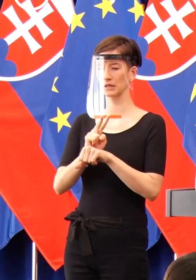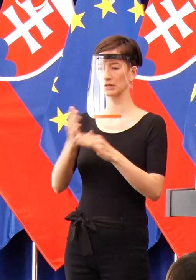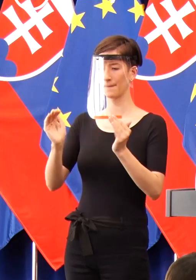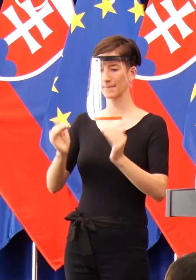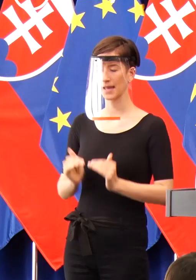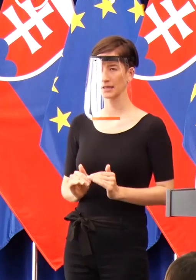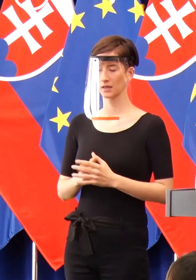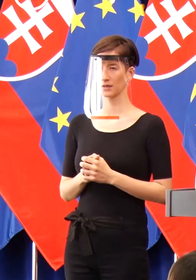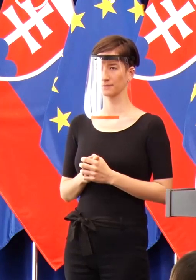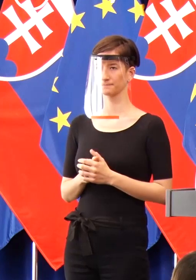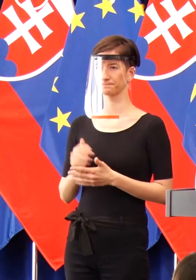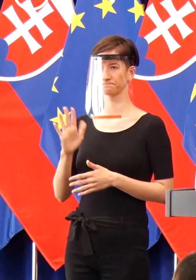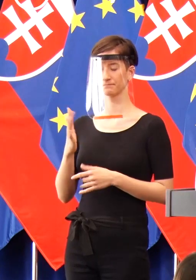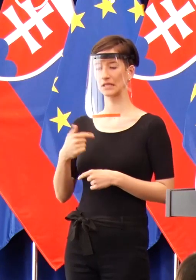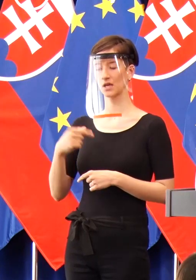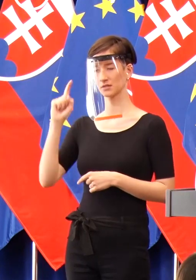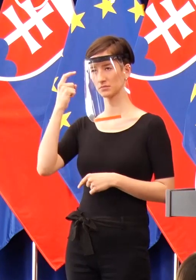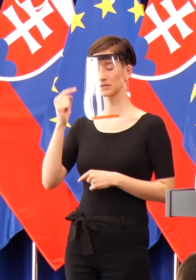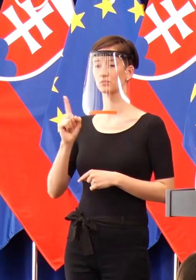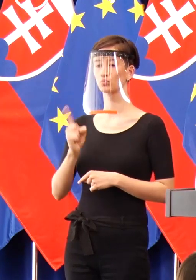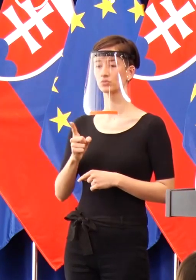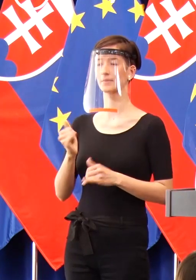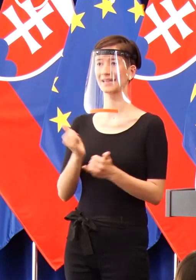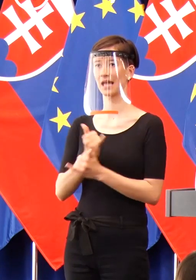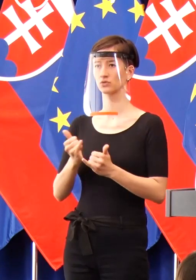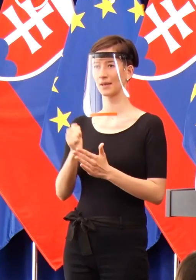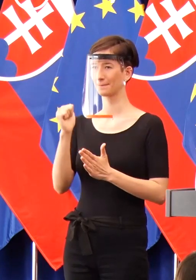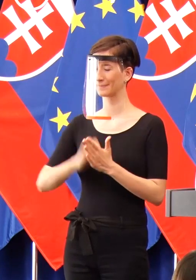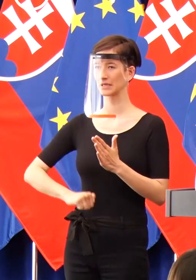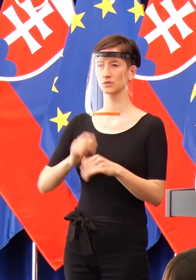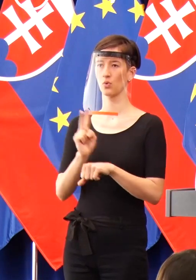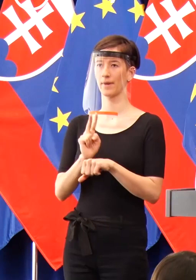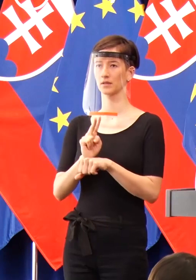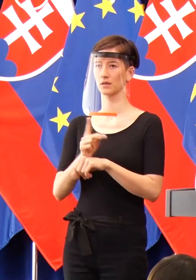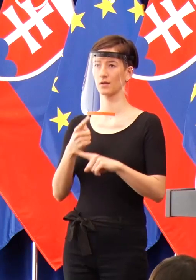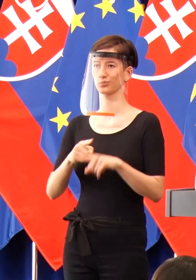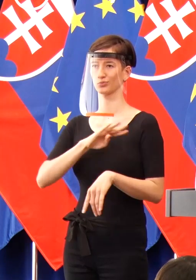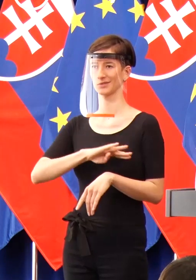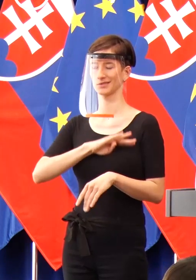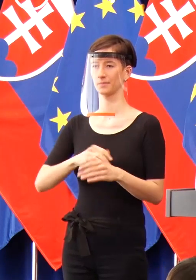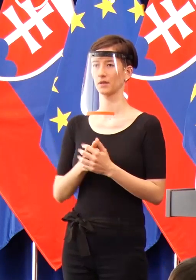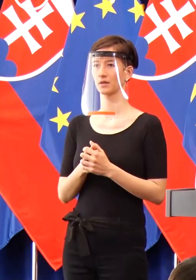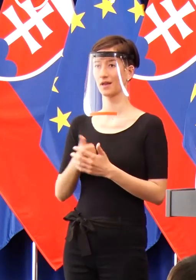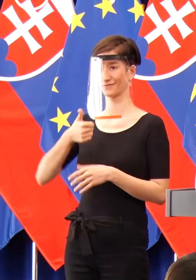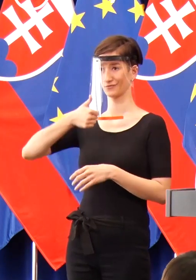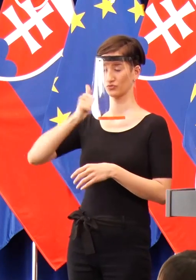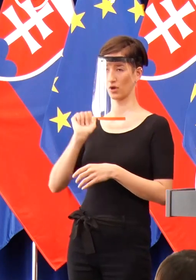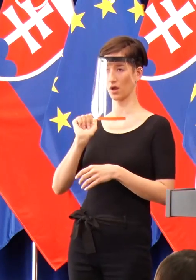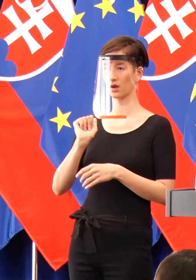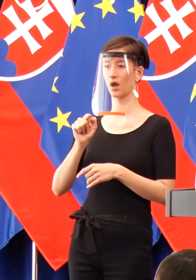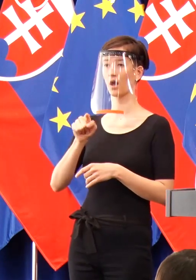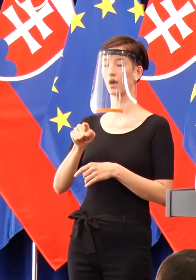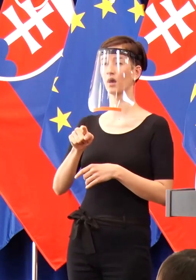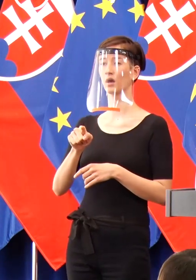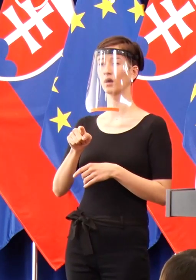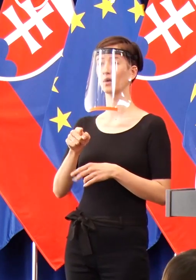Nie, my tu musíme mať pevné opatrenia a vyžadovať disciplínu. Za včerajšok máme 101 pozitívnych testov